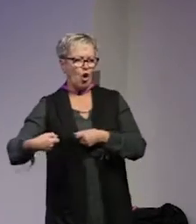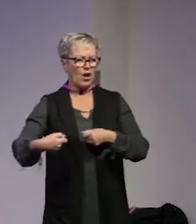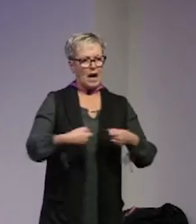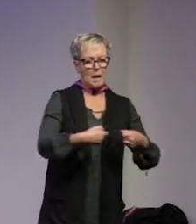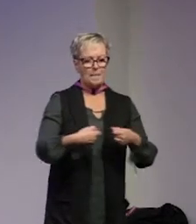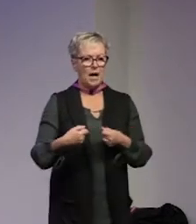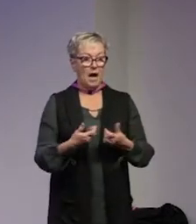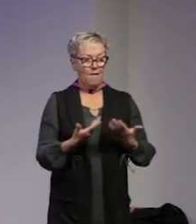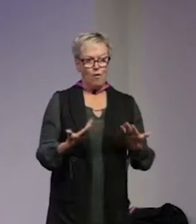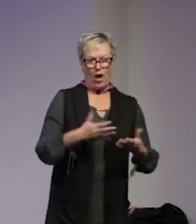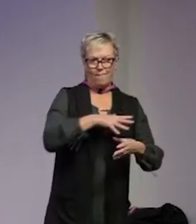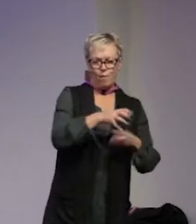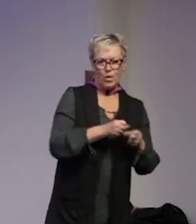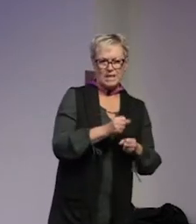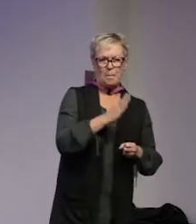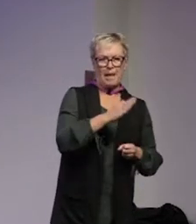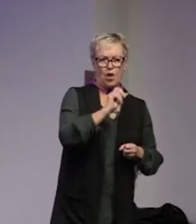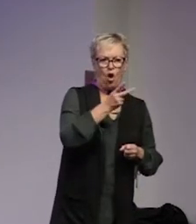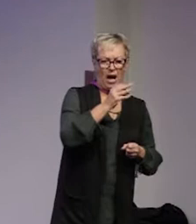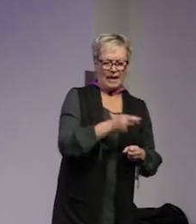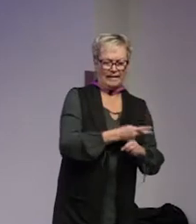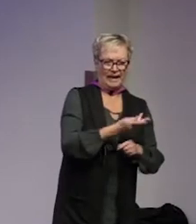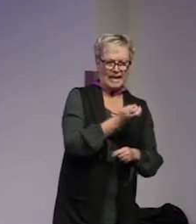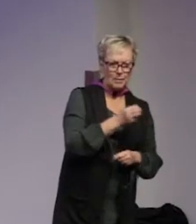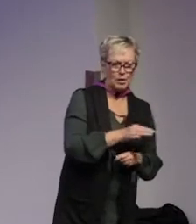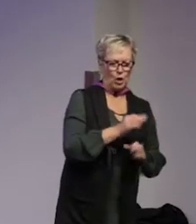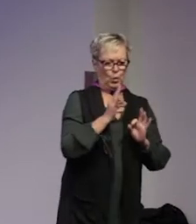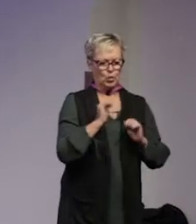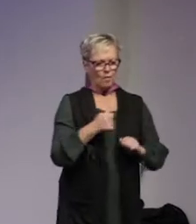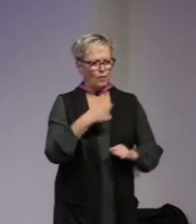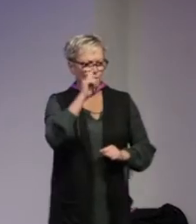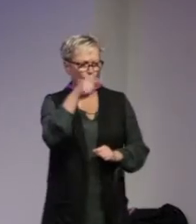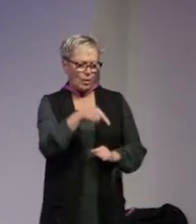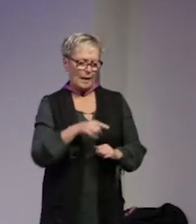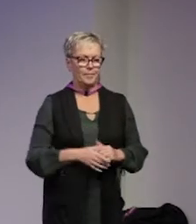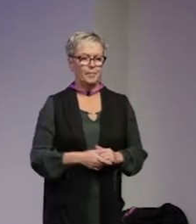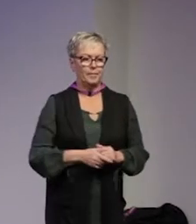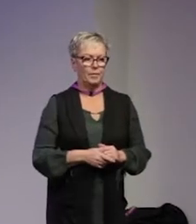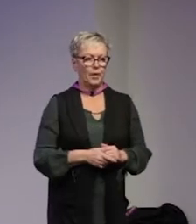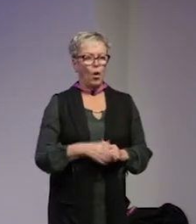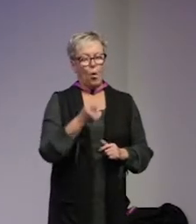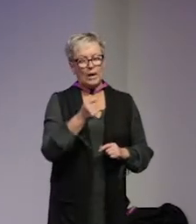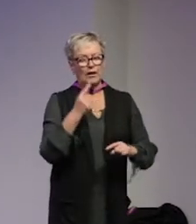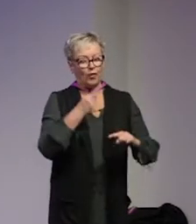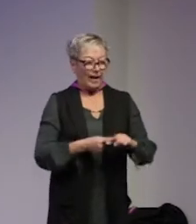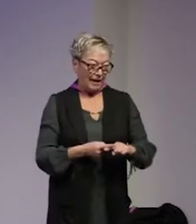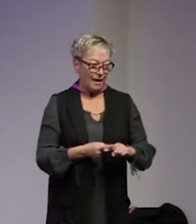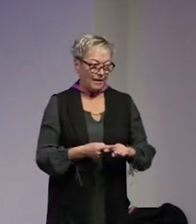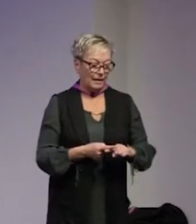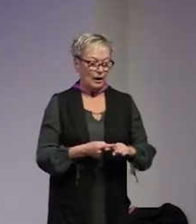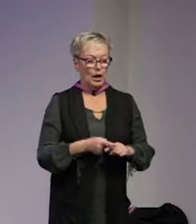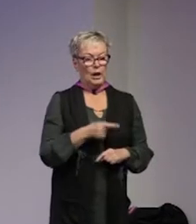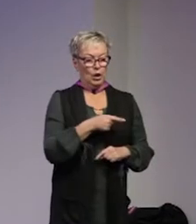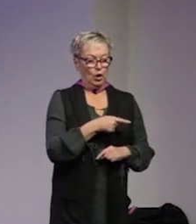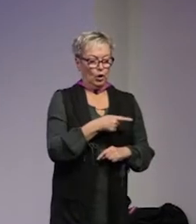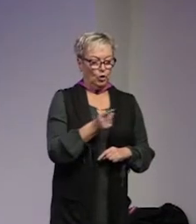vad är våldsbeökande extremism för typ av fråga hur ska vi förstå det här och lite förenklat så har vi dels de